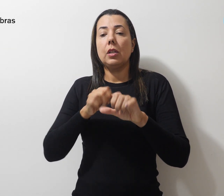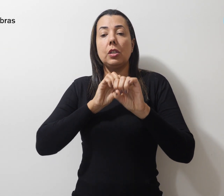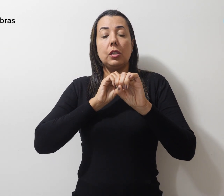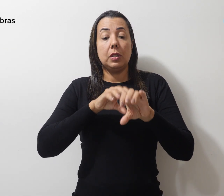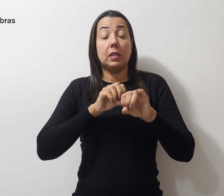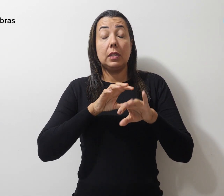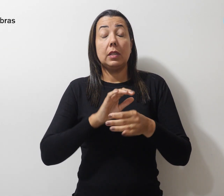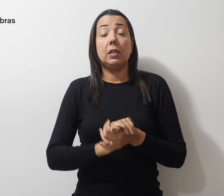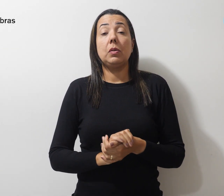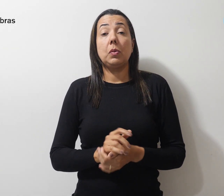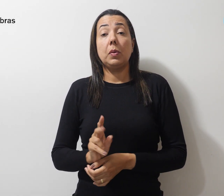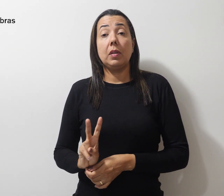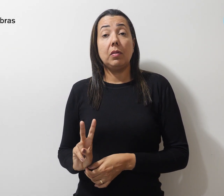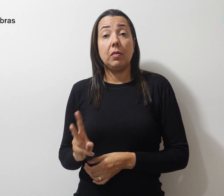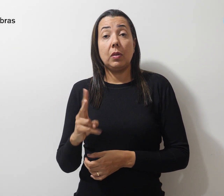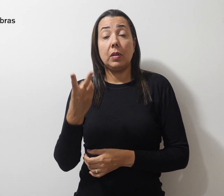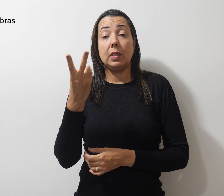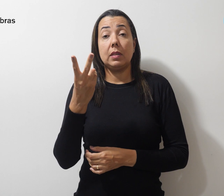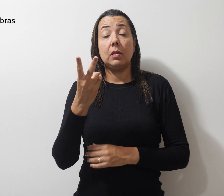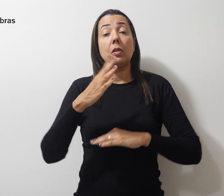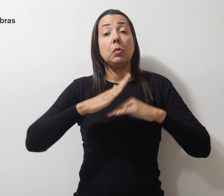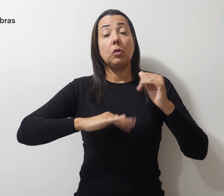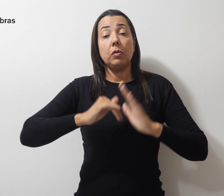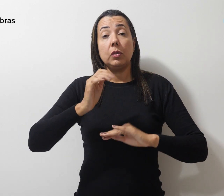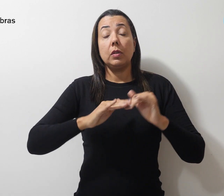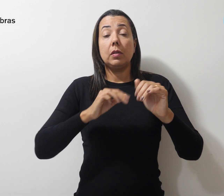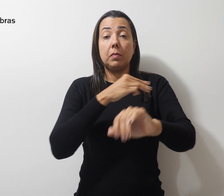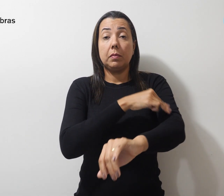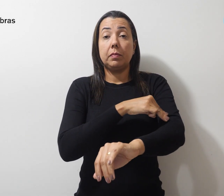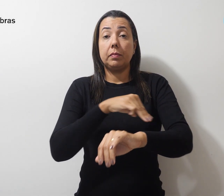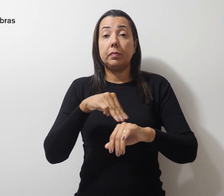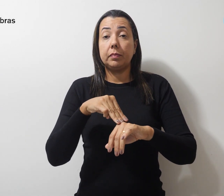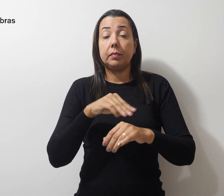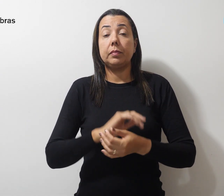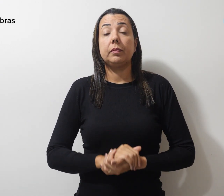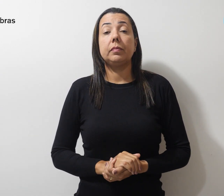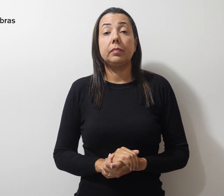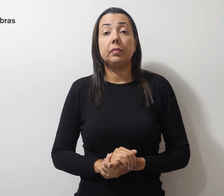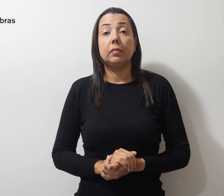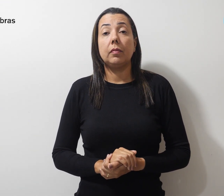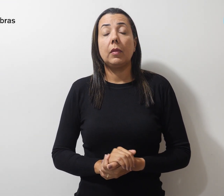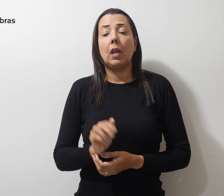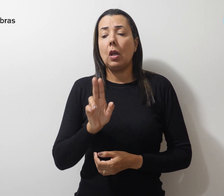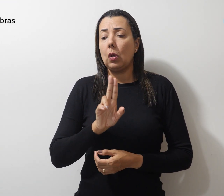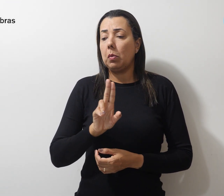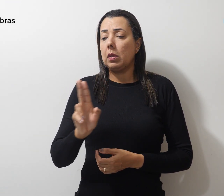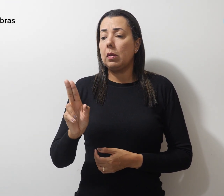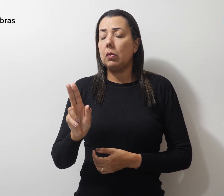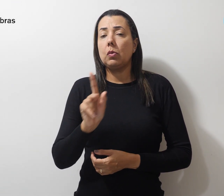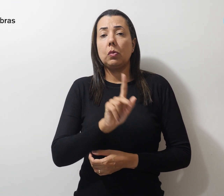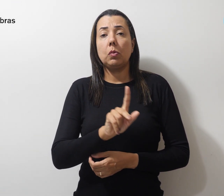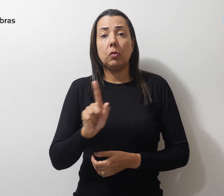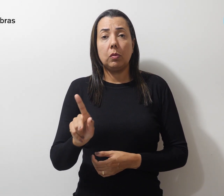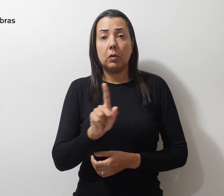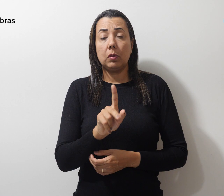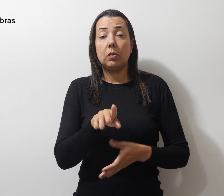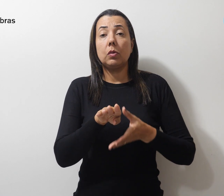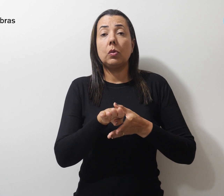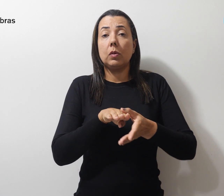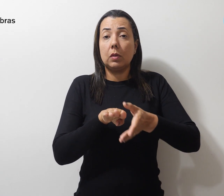e valorização da carreira magistério. A nomeação de professores e orientadores